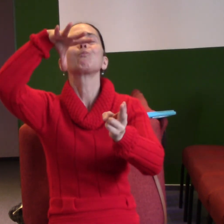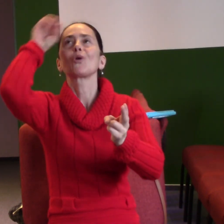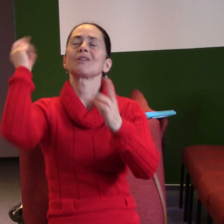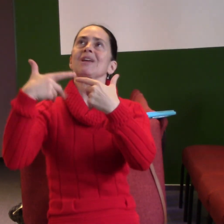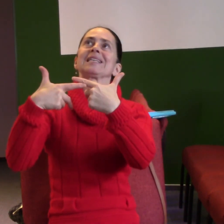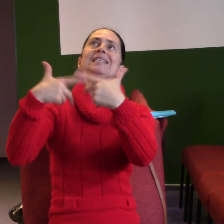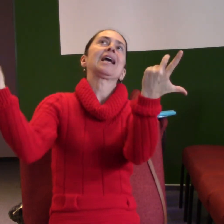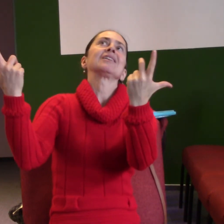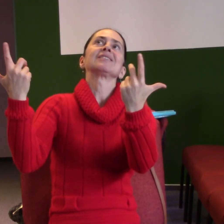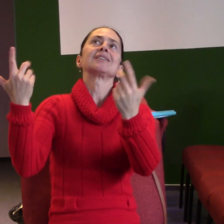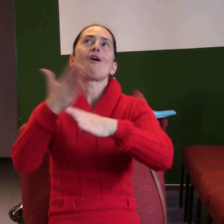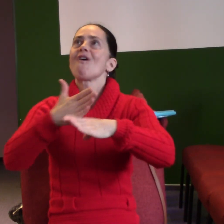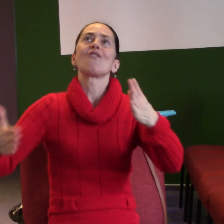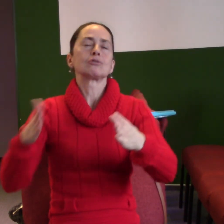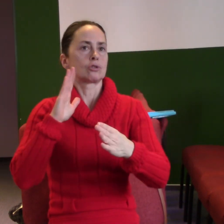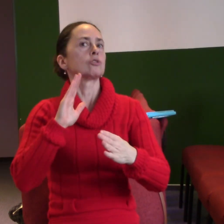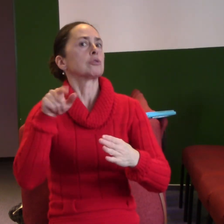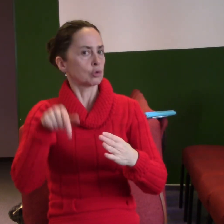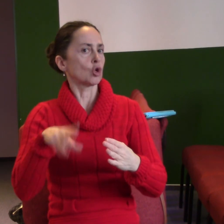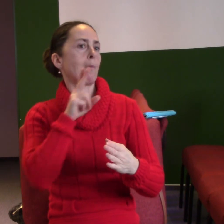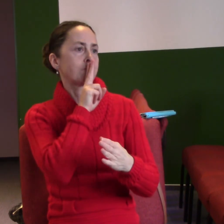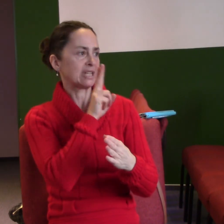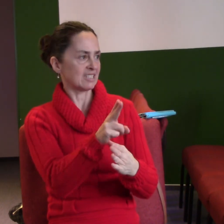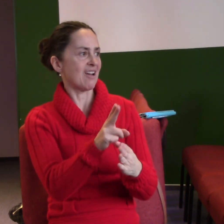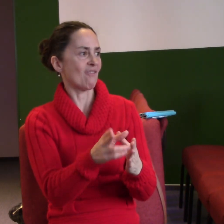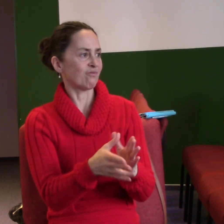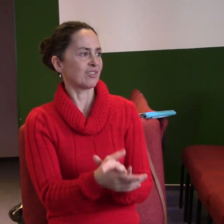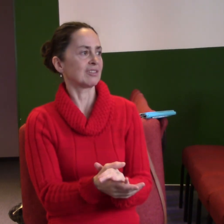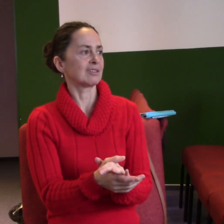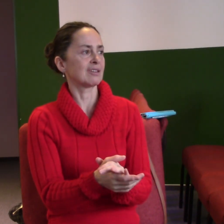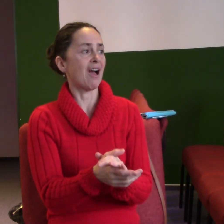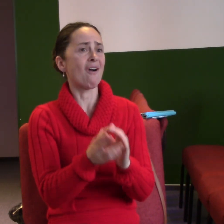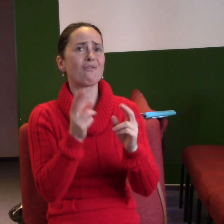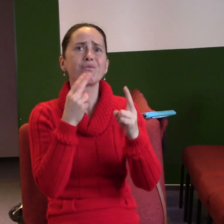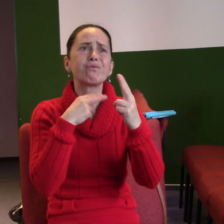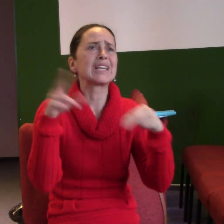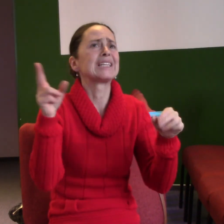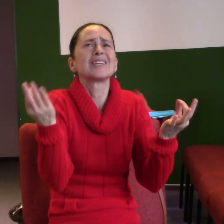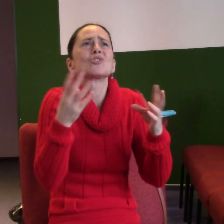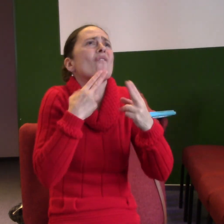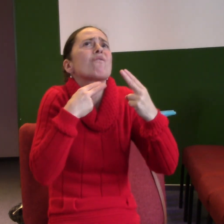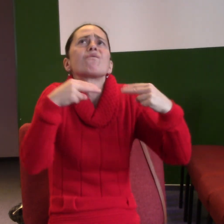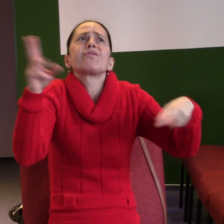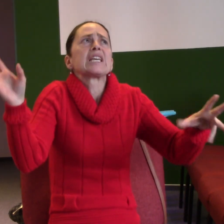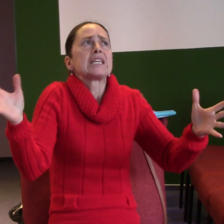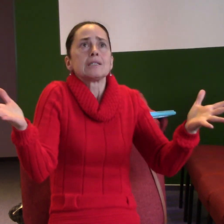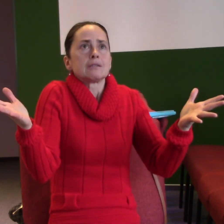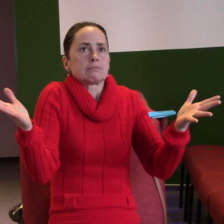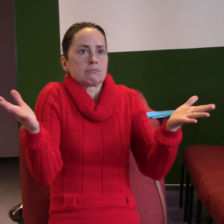Není úžasnější poselství, není větší věc, která by se v církvi mohla mluvit, než tohleto nádherná zvěst o